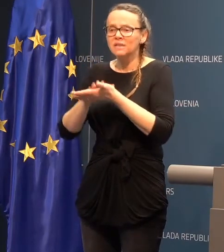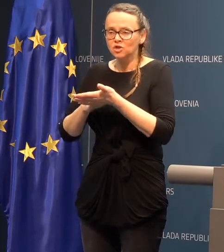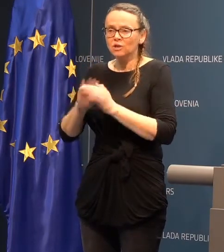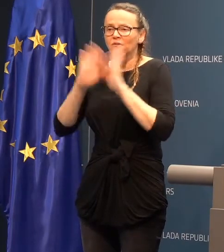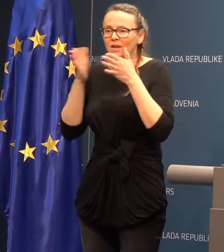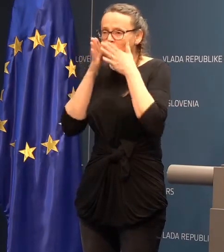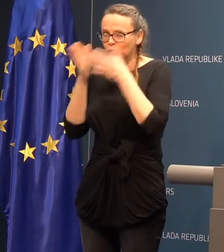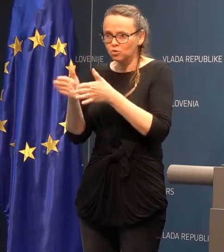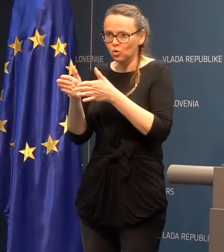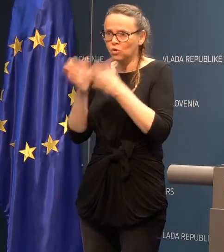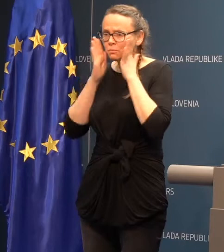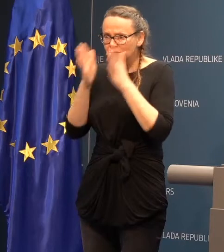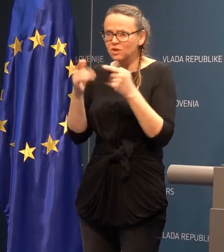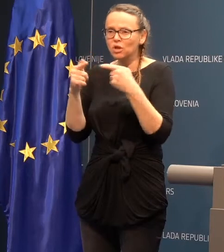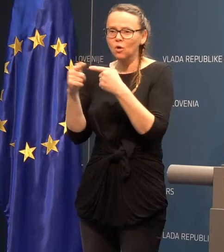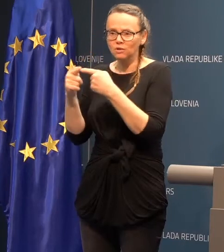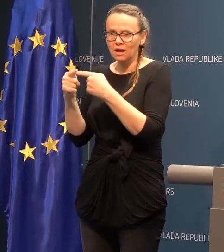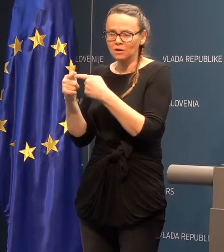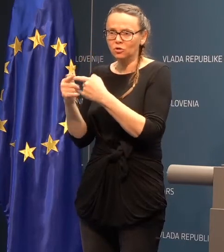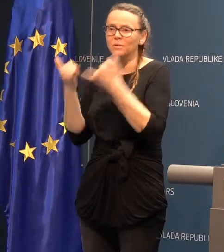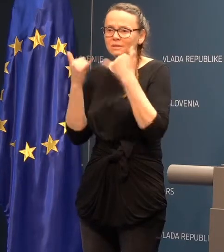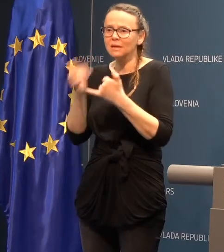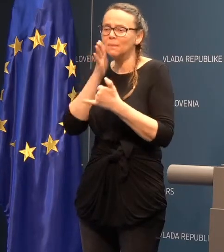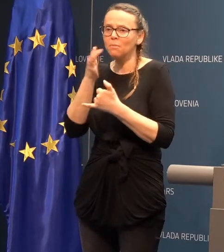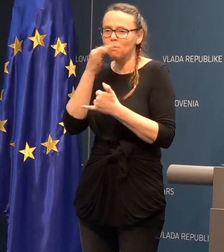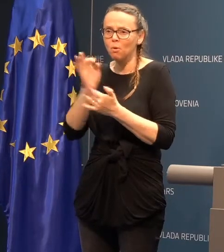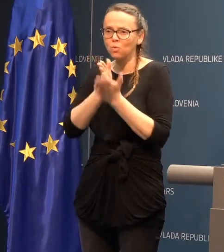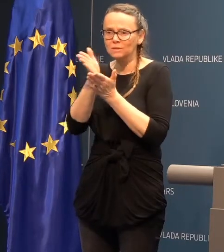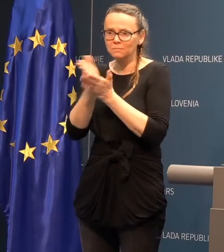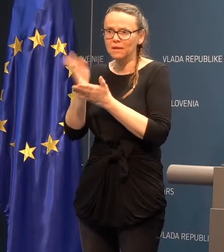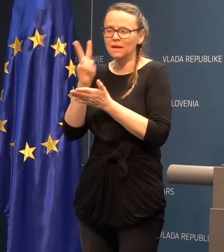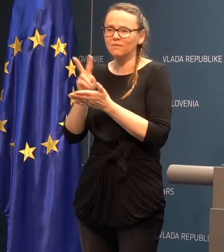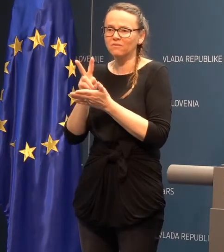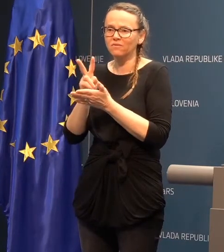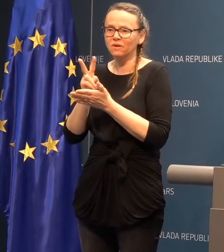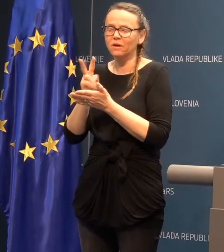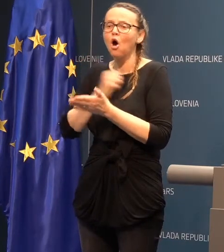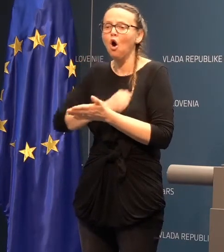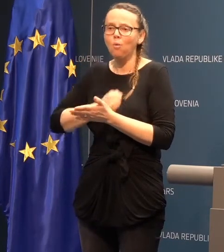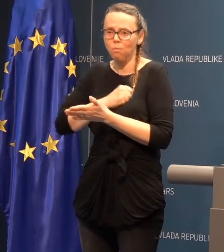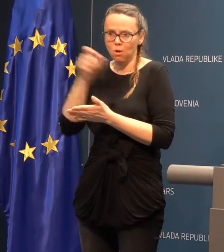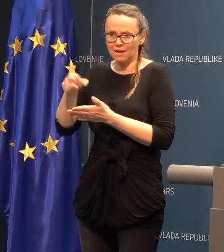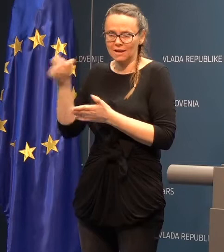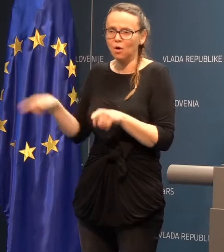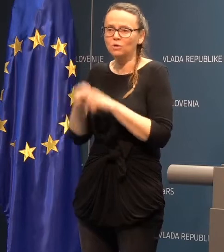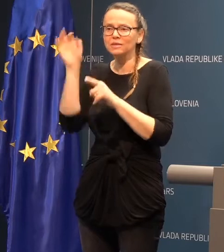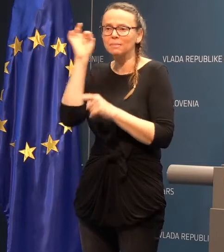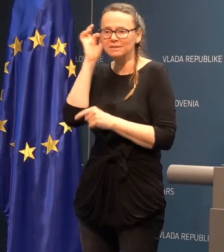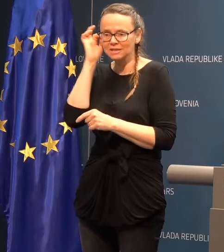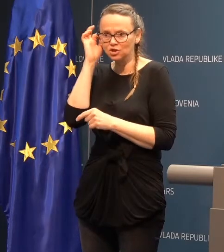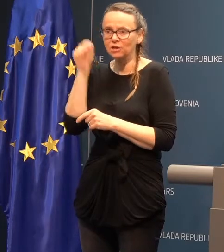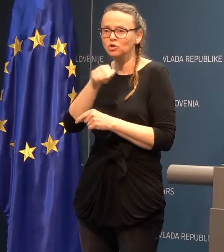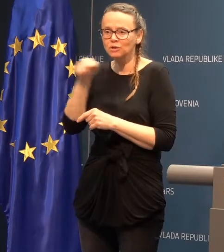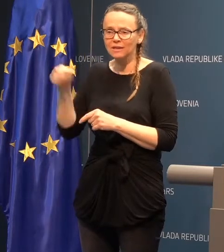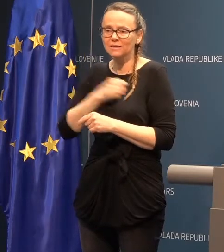veliko pozornost posvečali kontaktom. Zdaj se bomo bolj usmerjali verjetno v obolele. Kot ste pa slišali, so